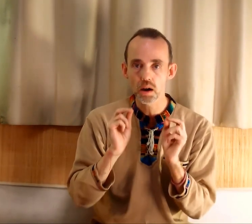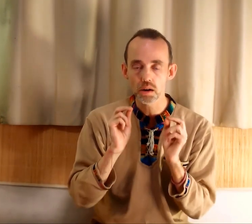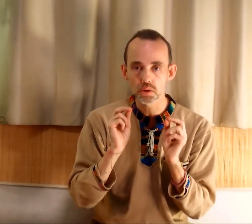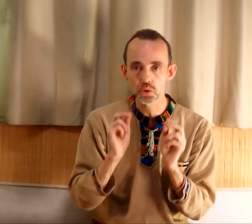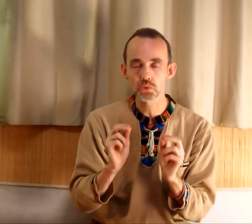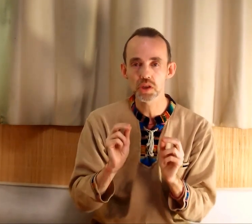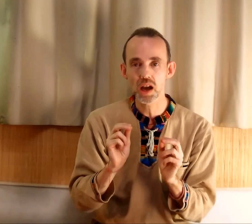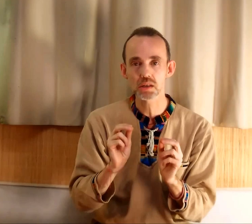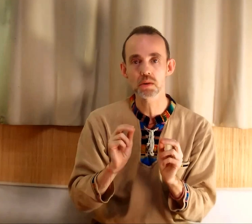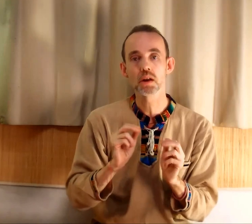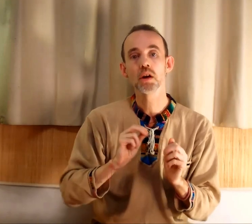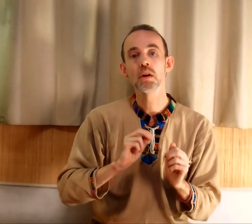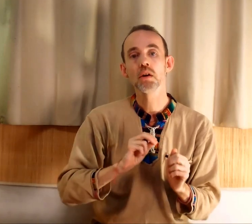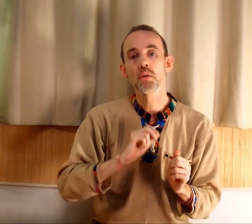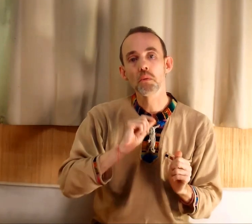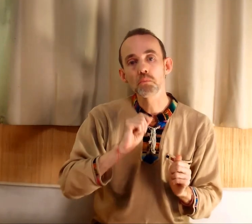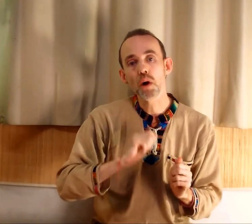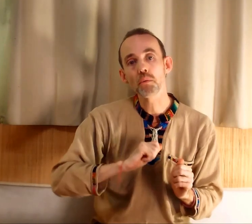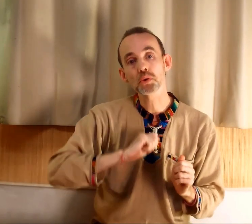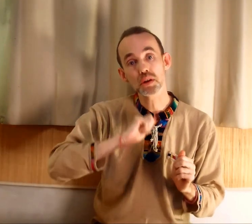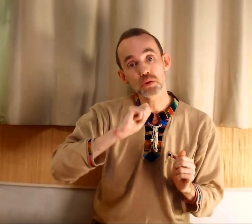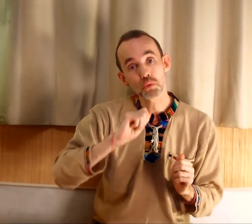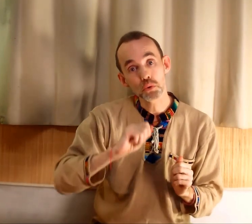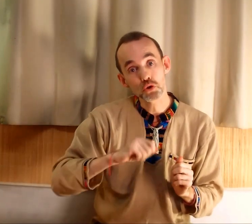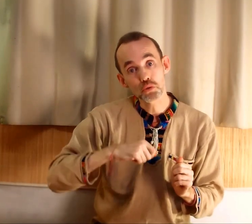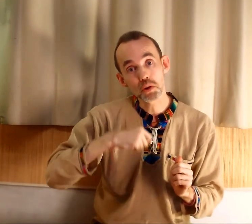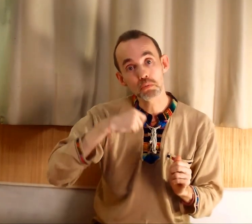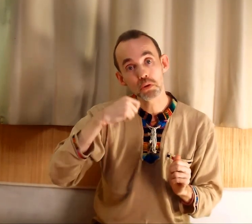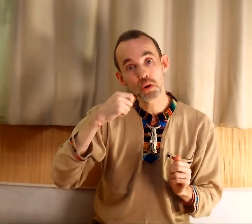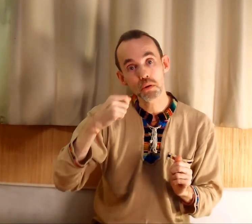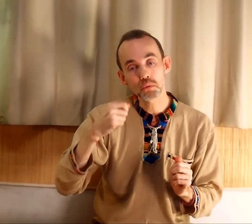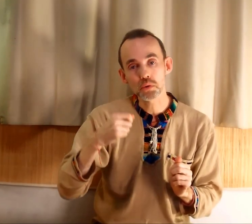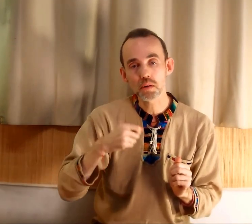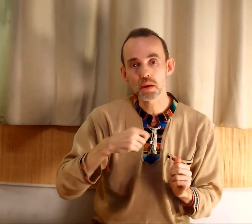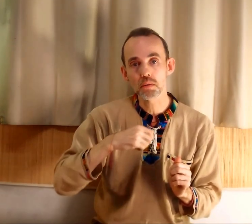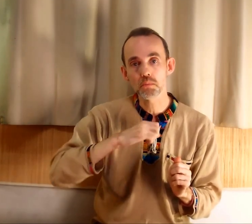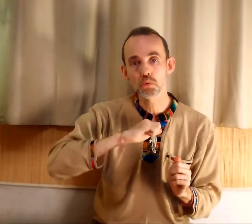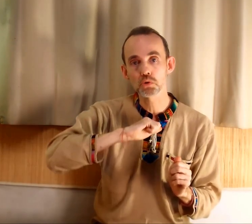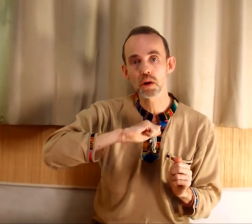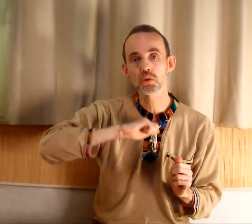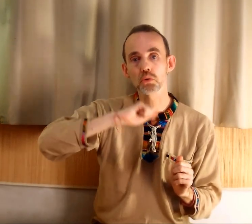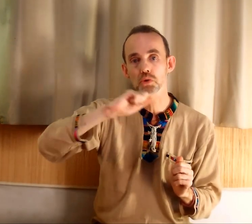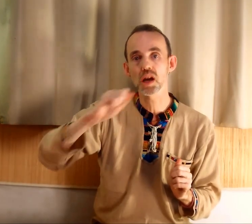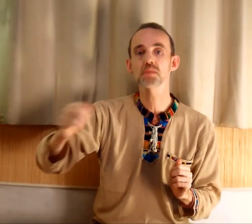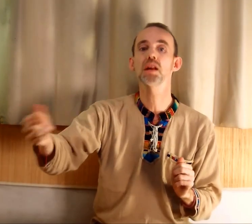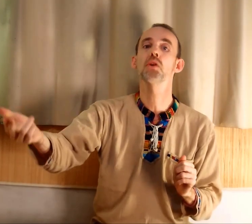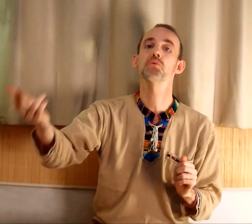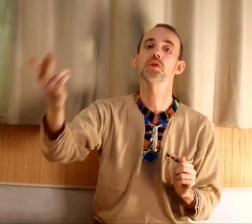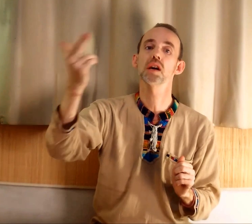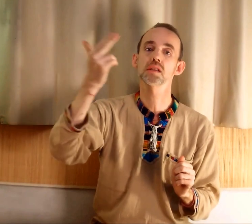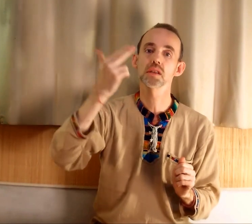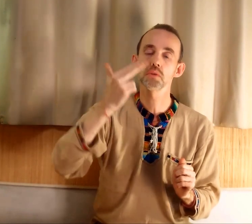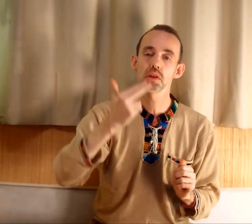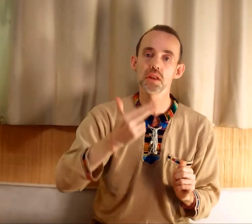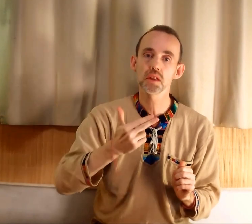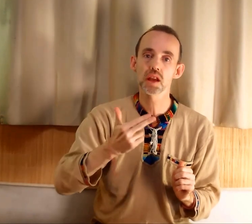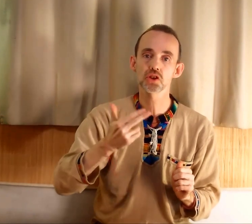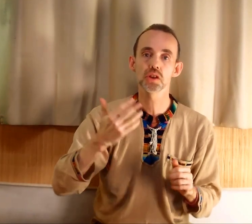d'enthousiasme. Pour avancer sur votre chemin du bonheur, vous avez besoin d'enthousiasme et l'enthousiasme,'est de l'énergie.